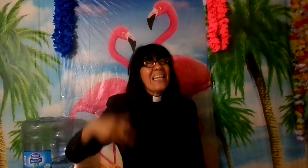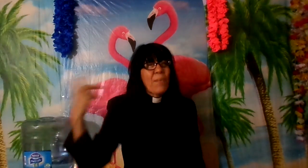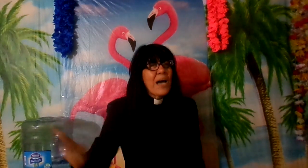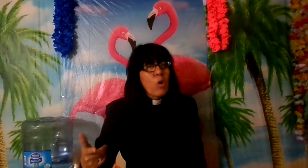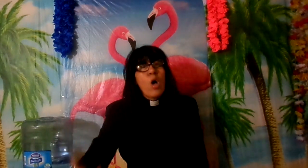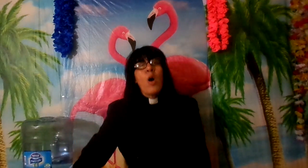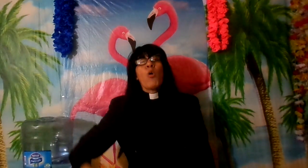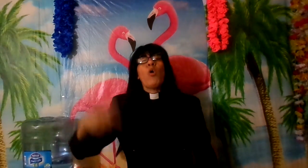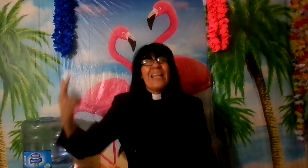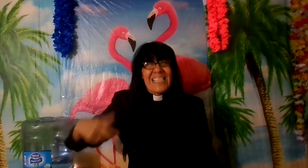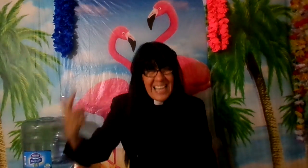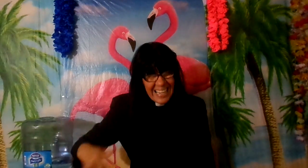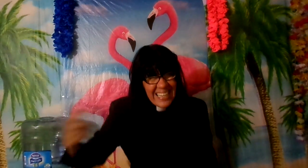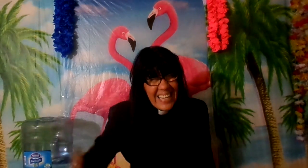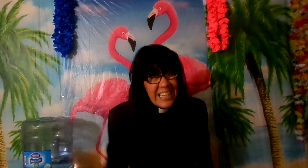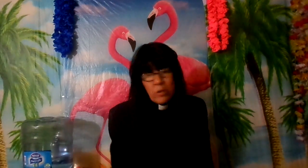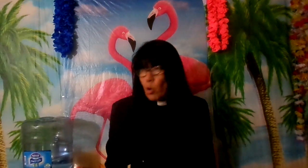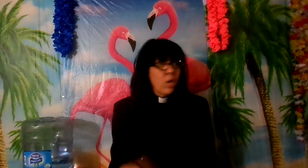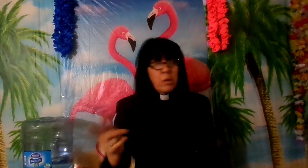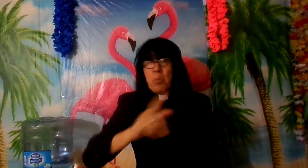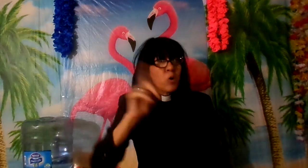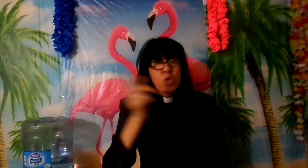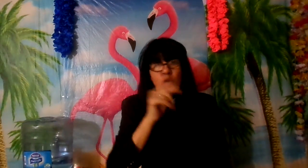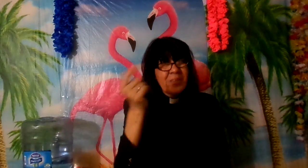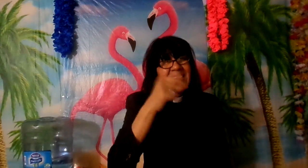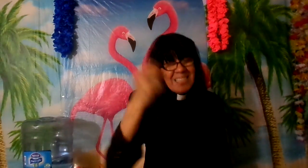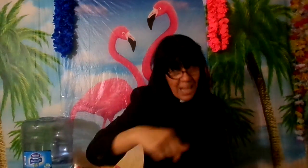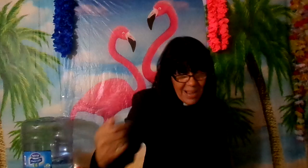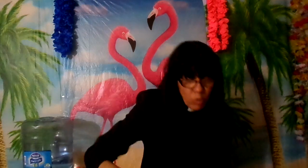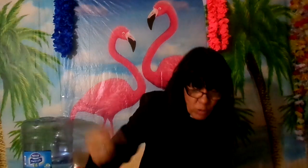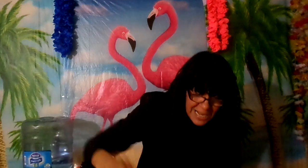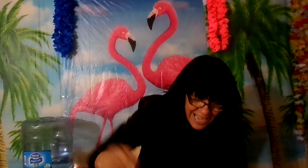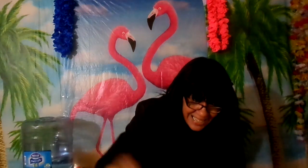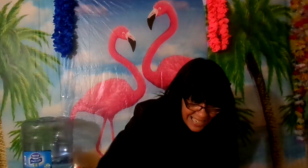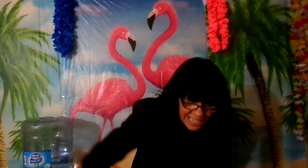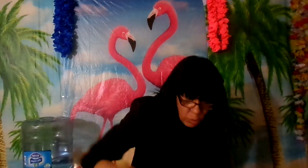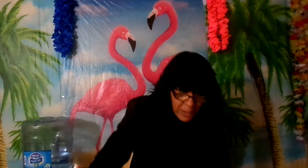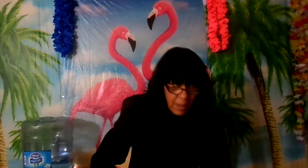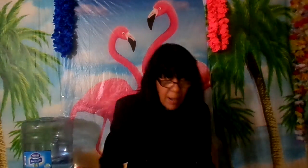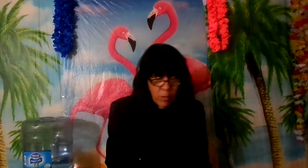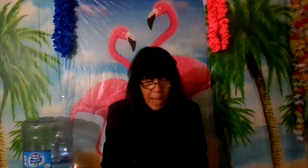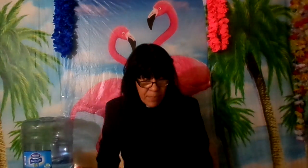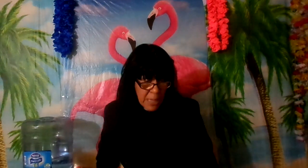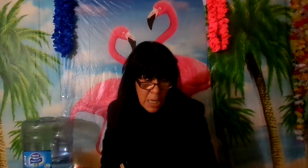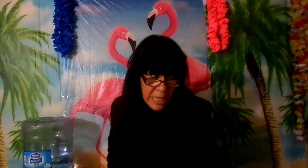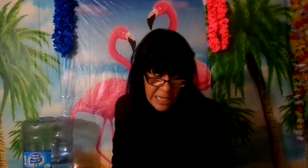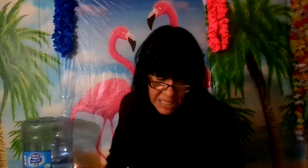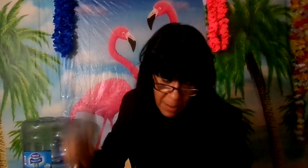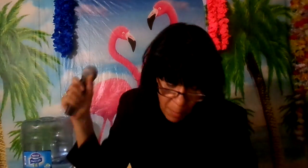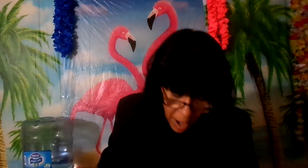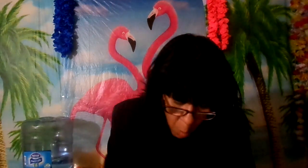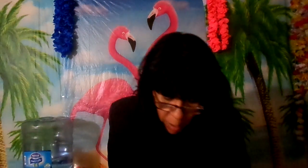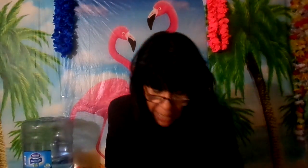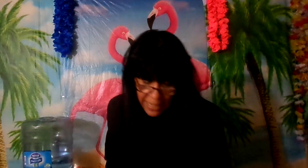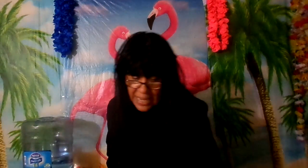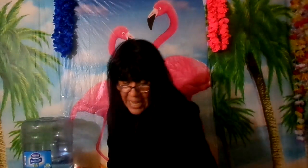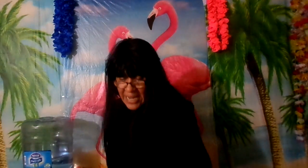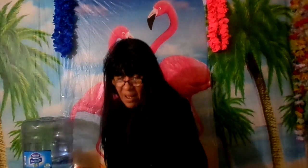lavados con la sangre de Cristo muchos no están lavados con la sangre de Cristo aquí abajo ¿verdad? y si vamos a buscar en las